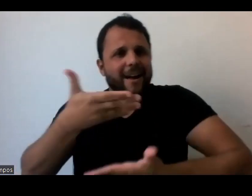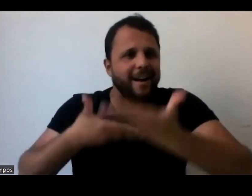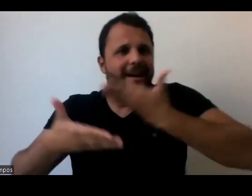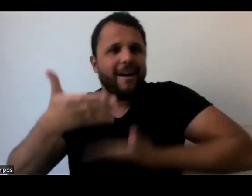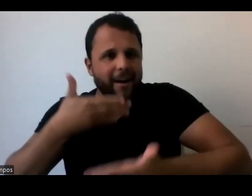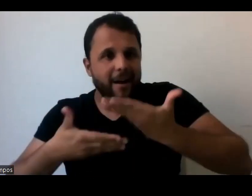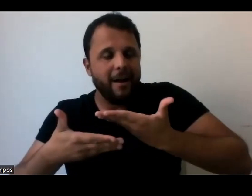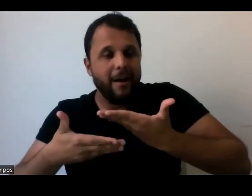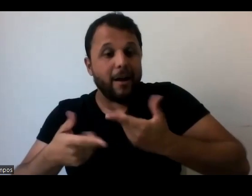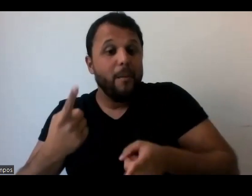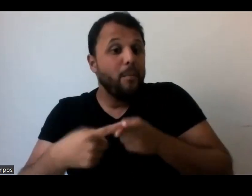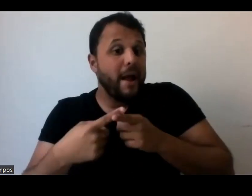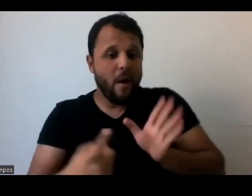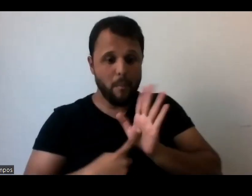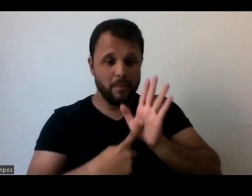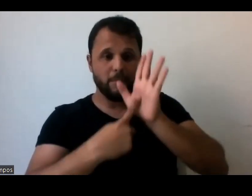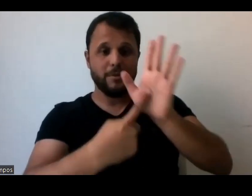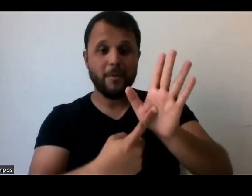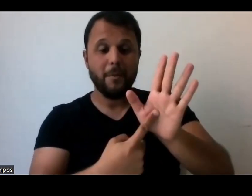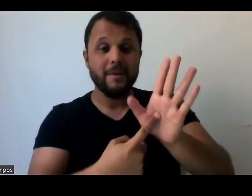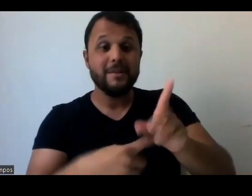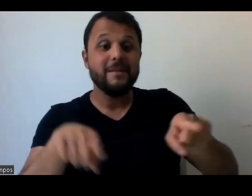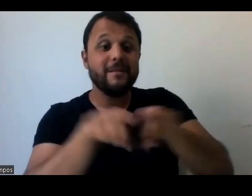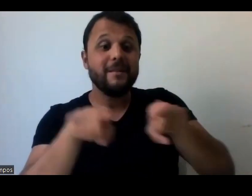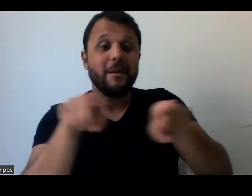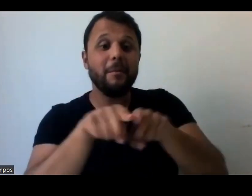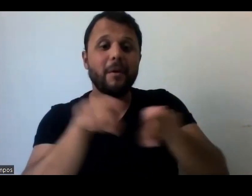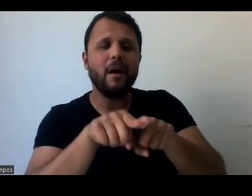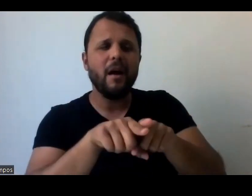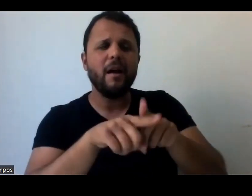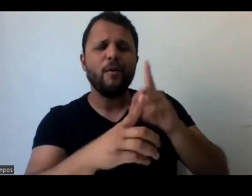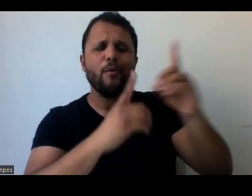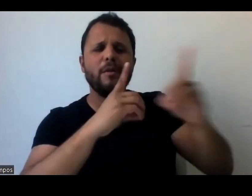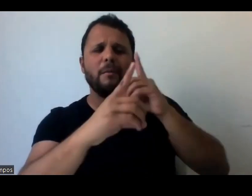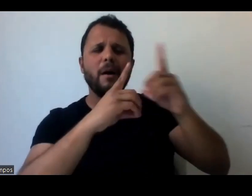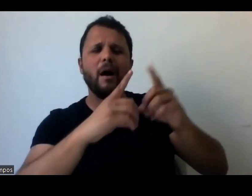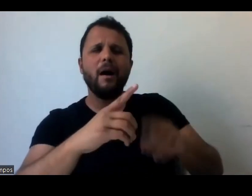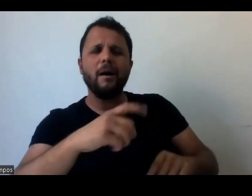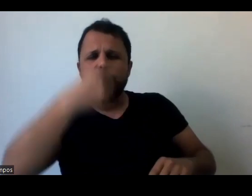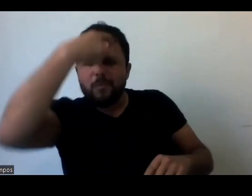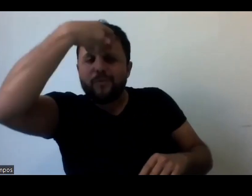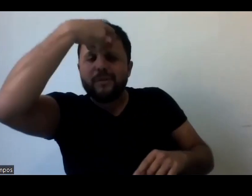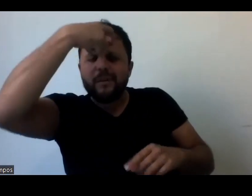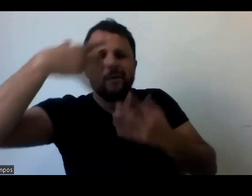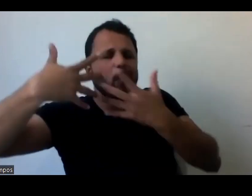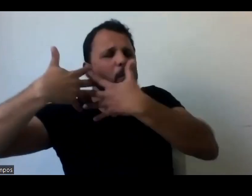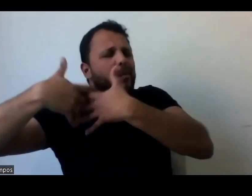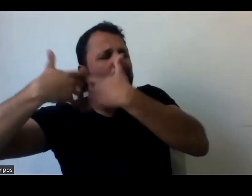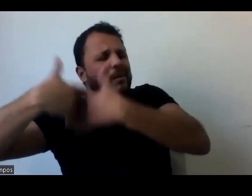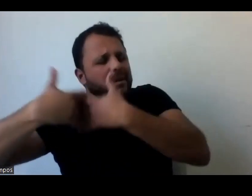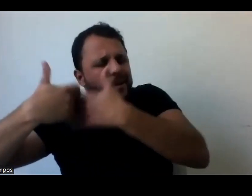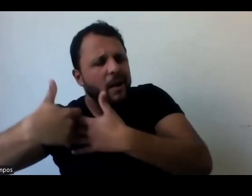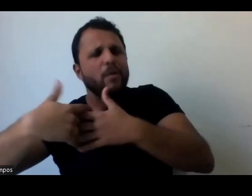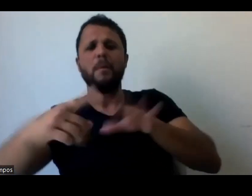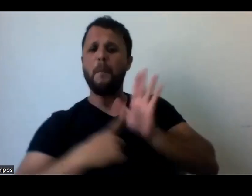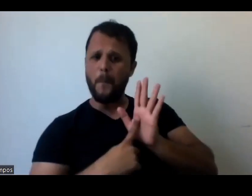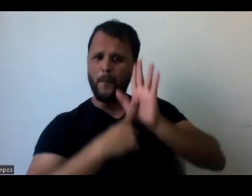promove um ciclo de debates, né, sobre o papel do deficiente na sociedade com a participação, né, de militantes do movimento